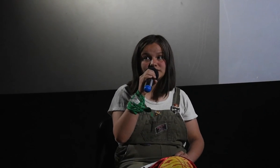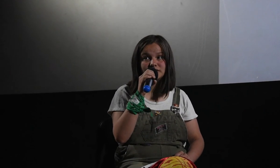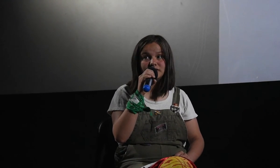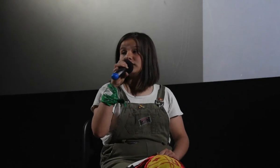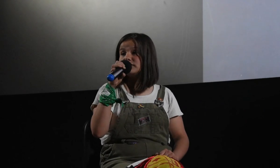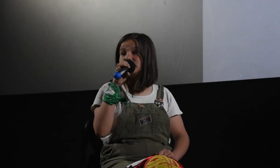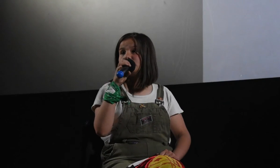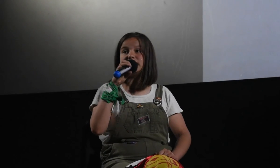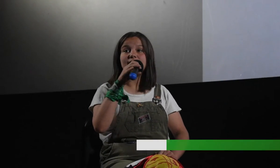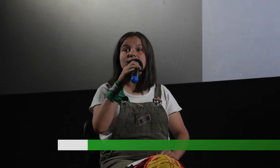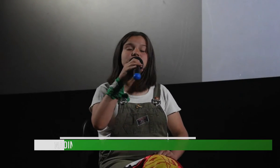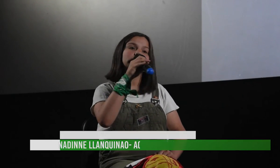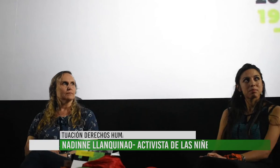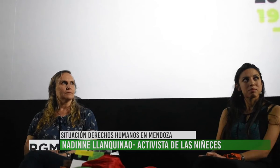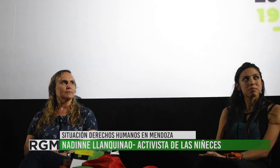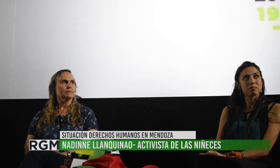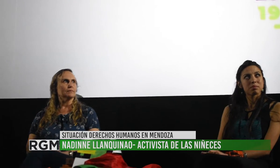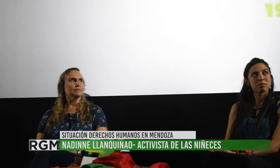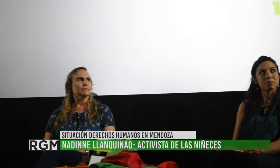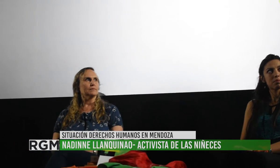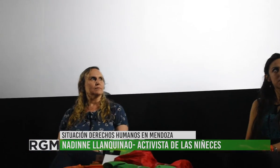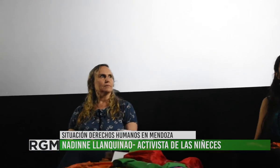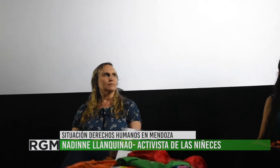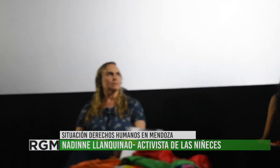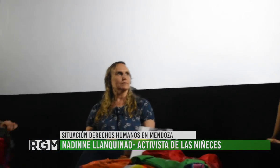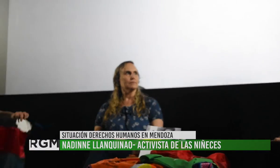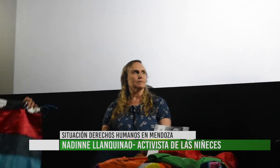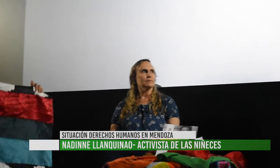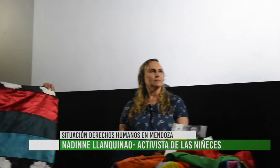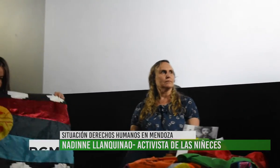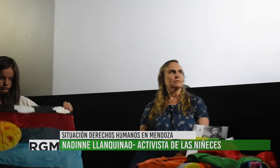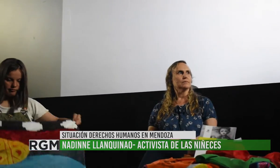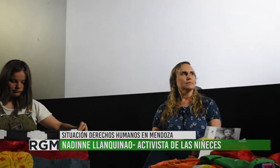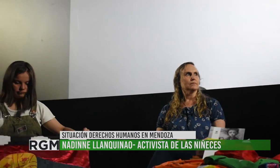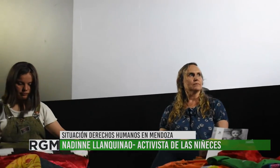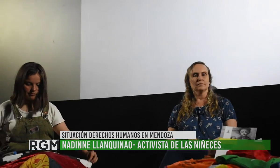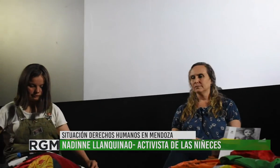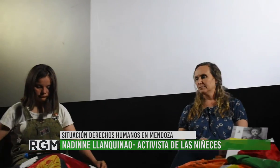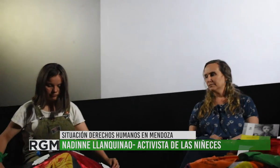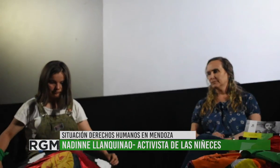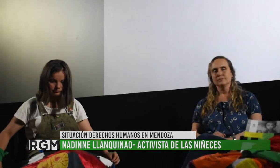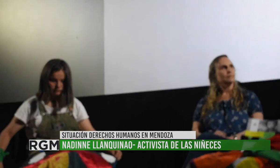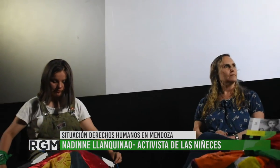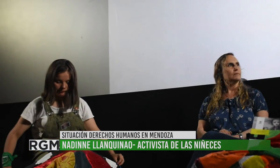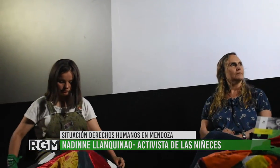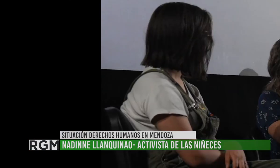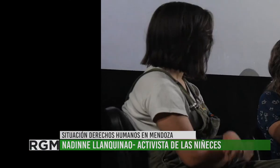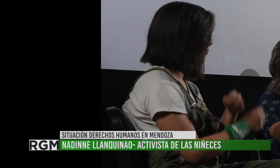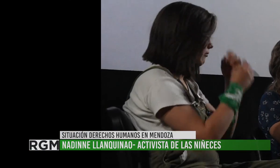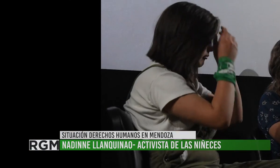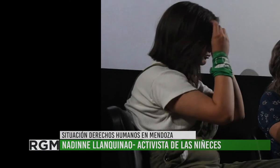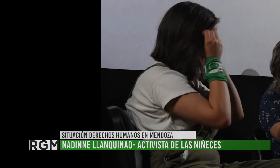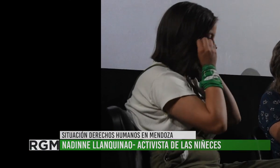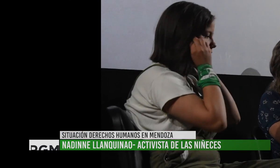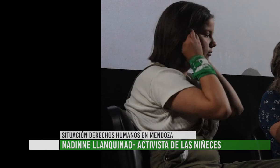espacios. Más que nada eso también. Y empezar a desarmar el autocentrismo y con amor. Con amor y